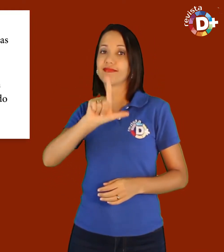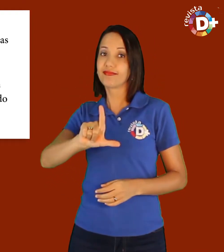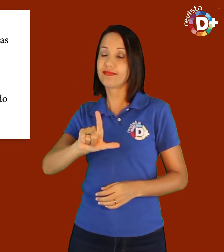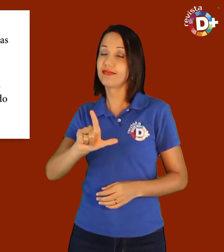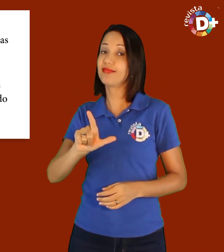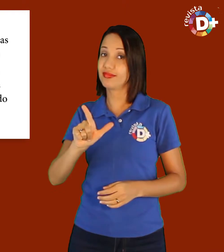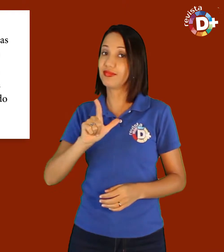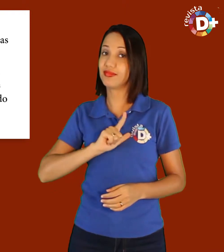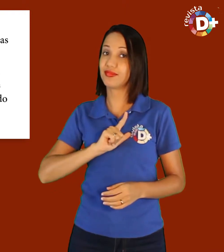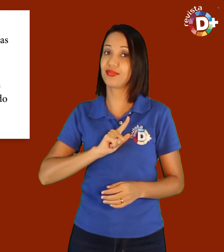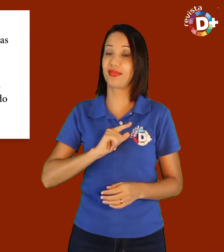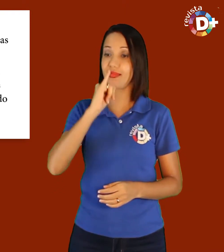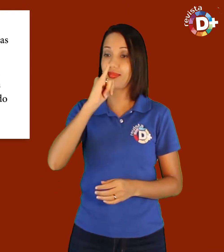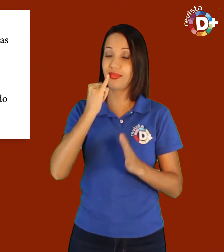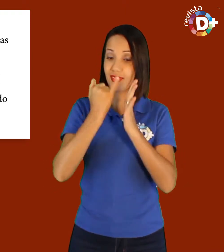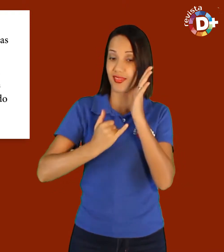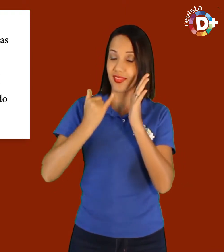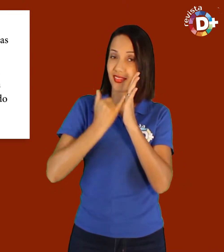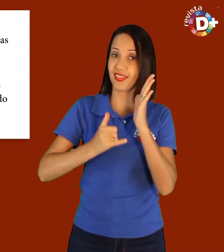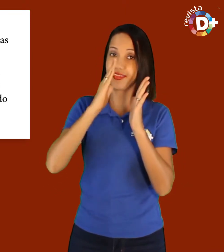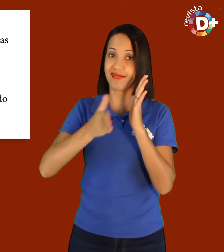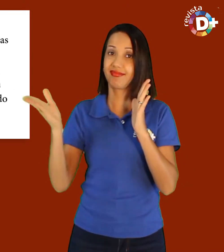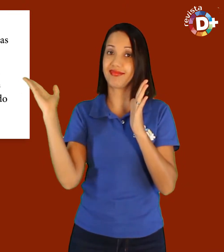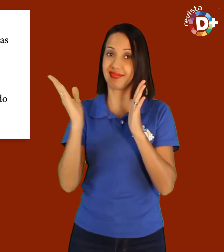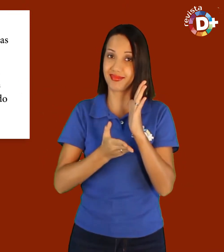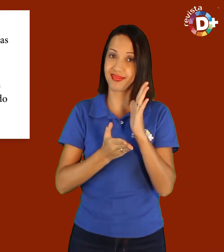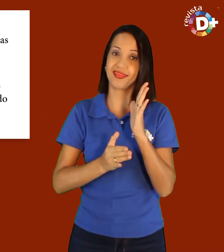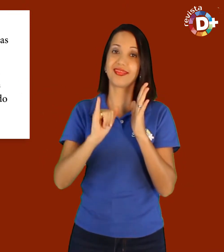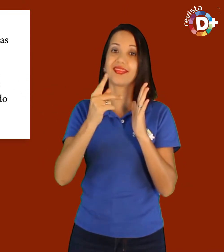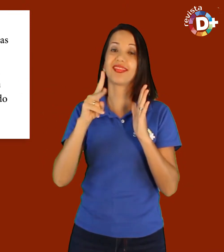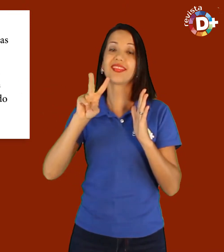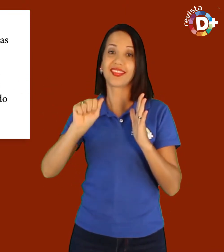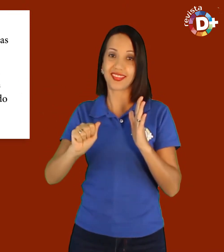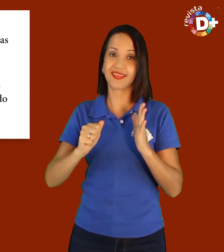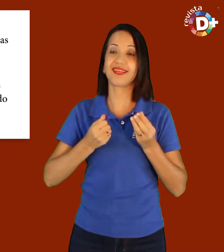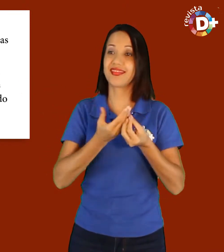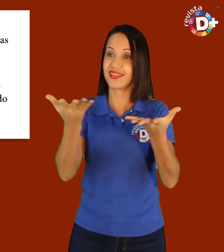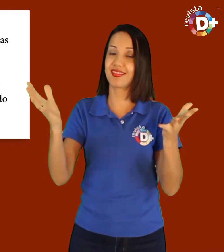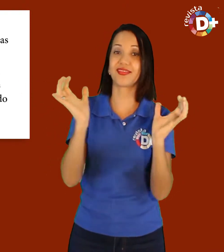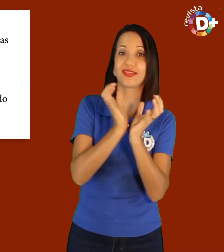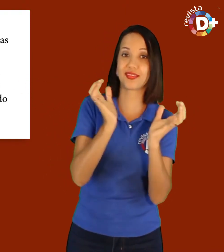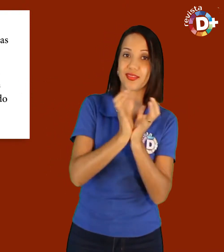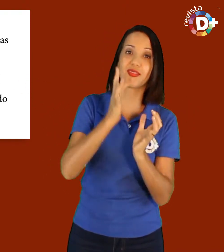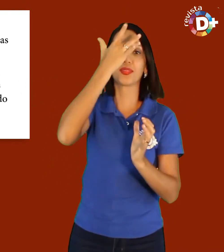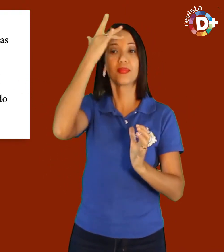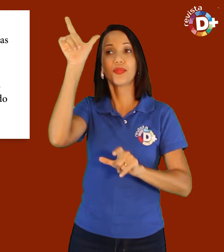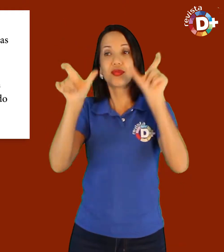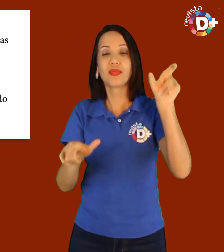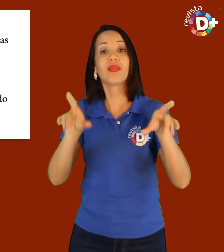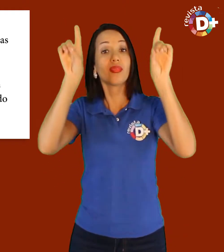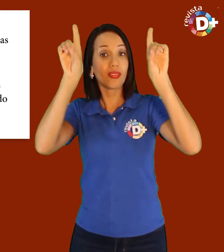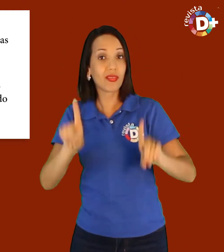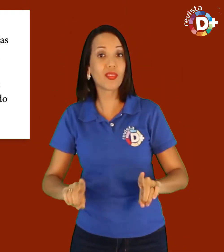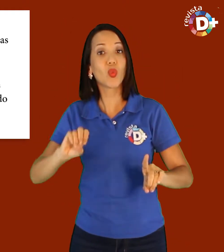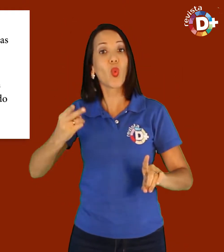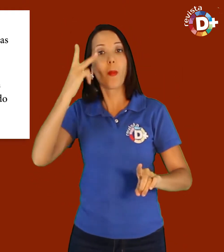para garantir a isenção de IPVA para quase todos os grupos de pessoas com deficiência, condutores ou não,